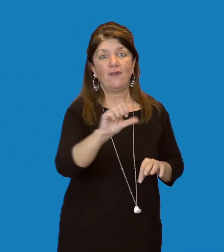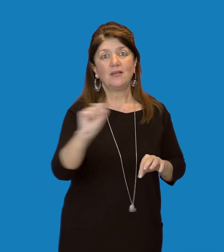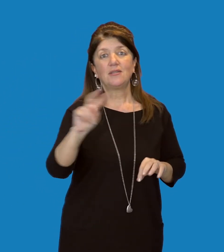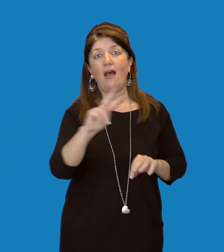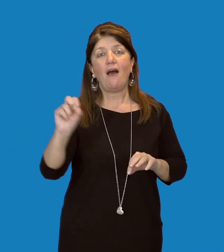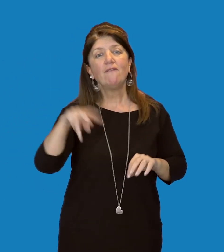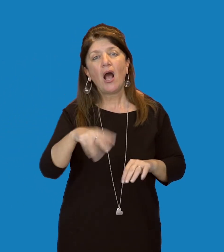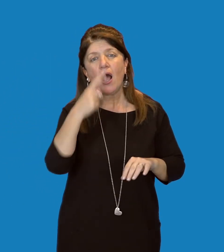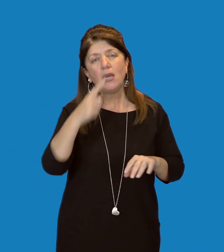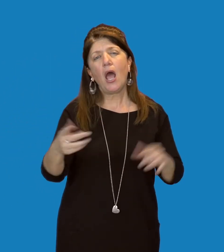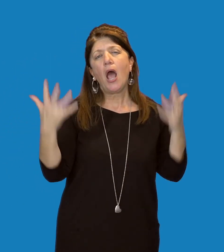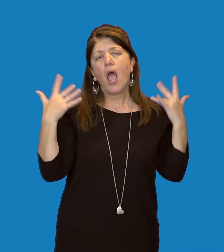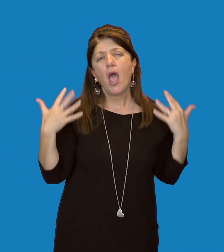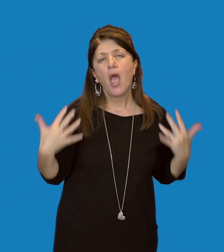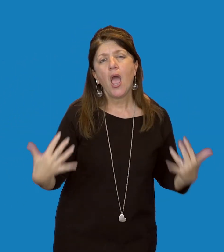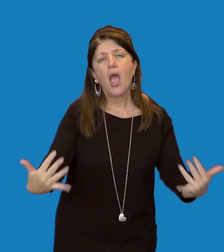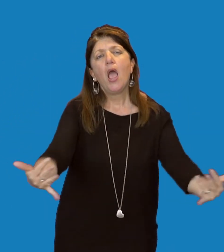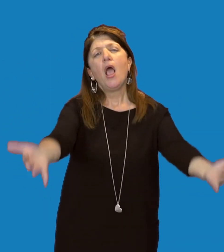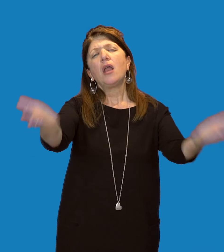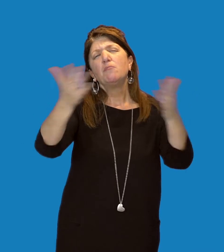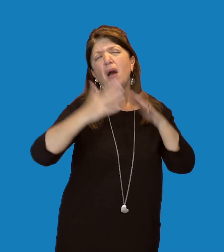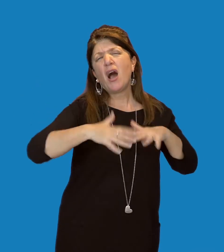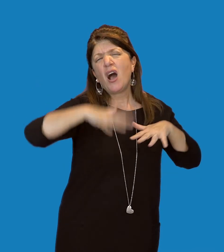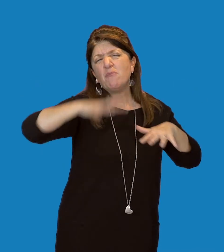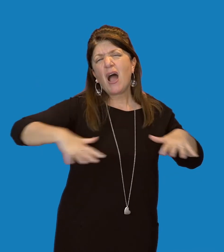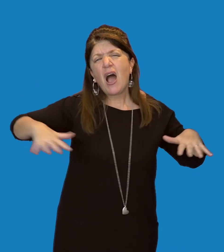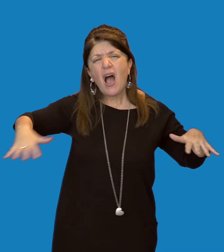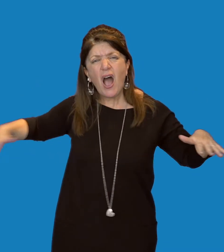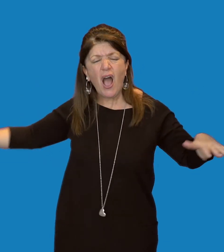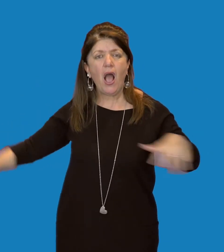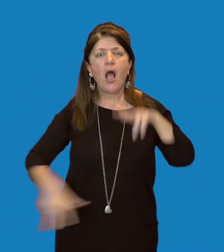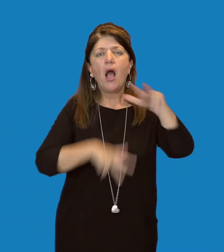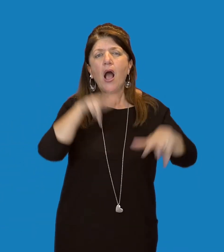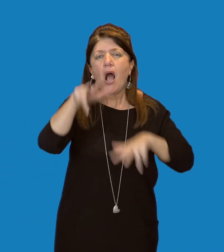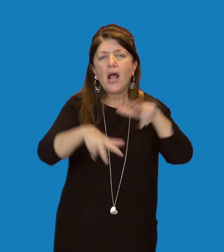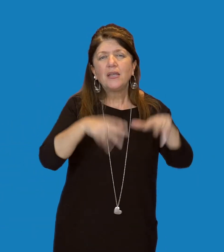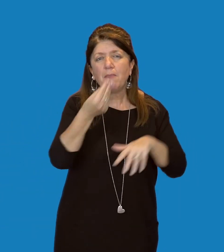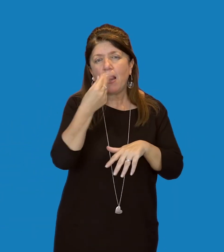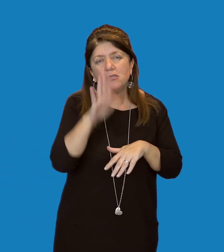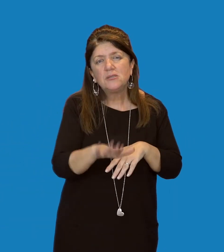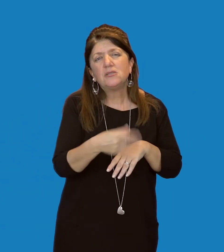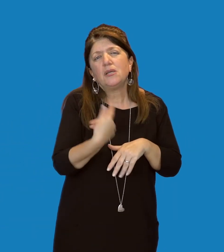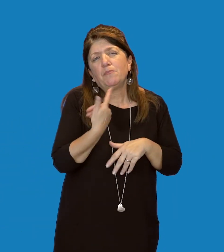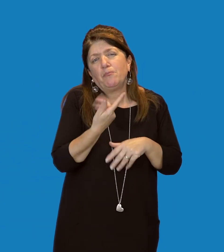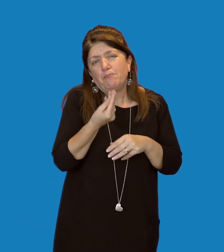sulla quale pascolano migliaia di grandi erbivori di specie diverse, gazzelle, antilopi,